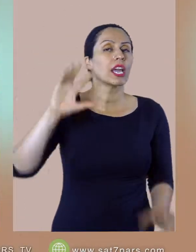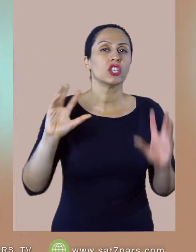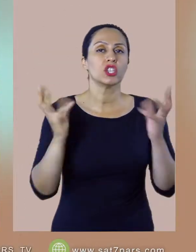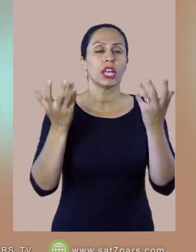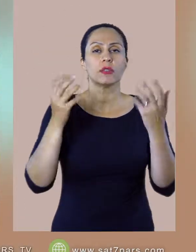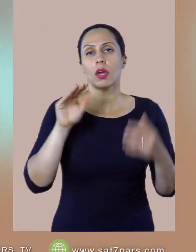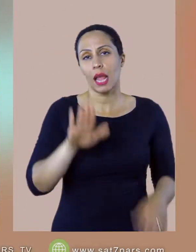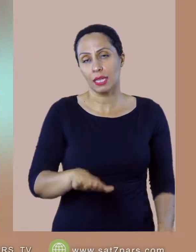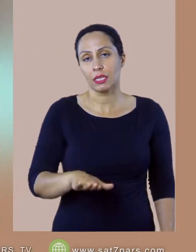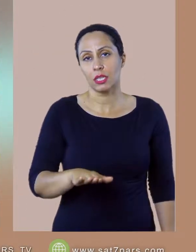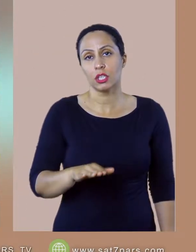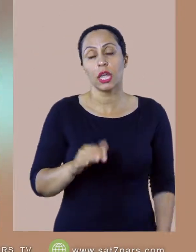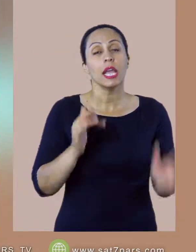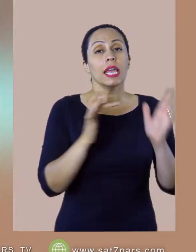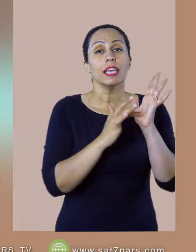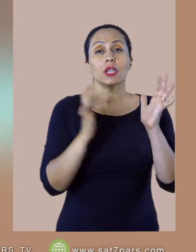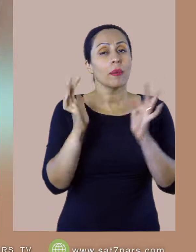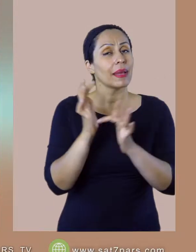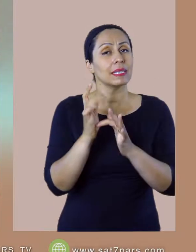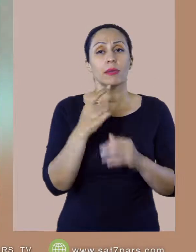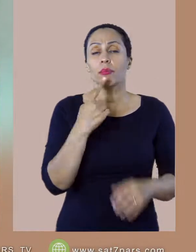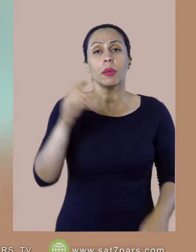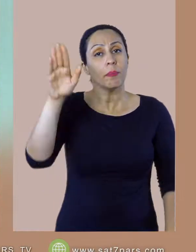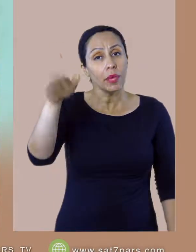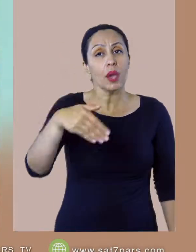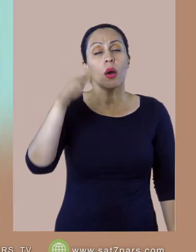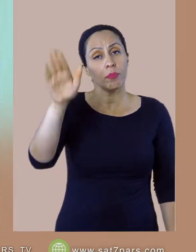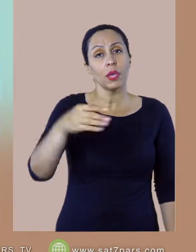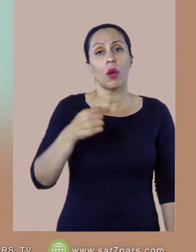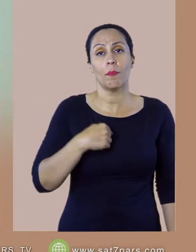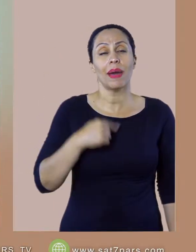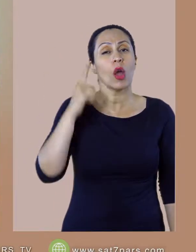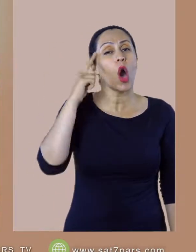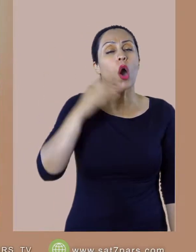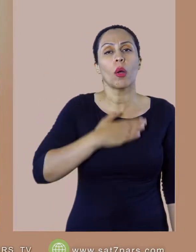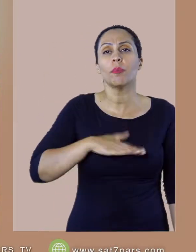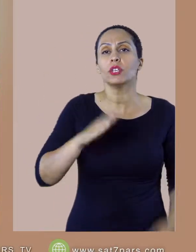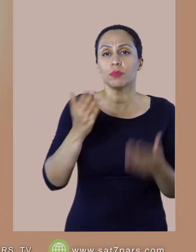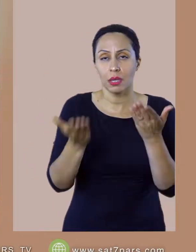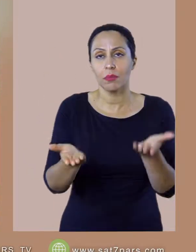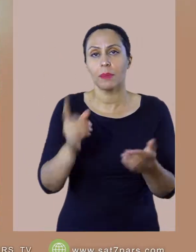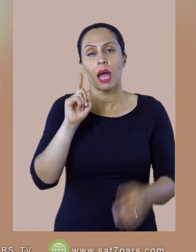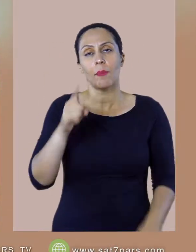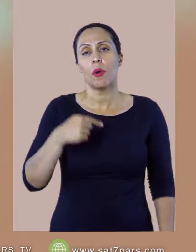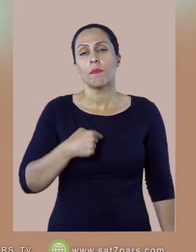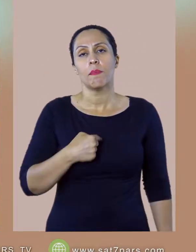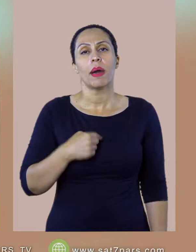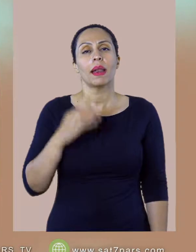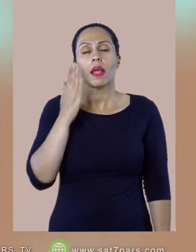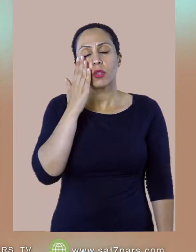میخوندم که ایسایی مثلا میگه بیا بیا من به تو آسایش میدم بیا ولی من نمیرفتم و یادمه یک بار